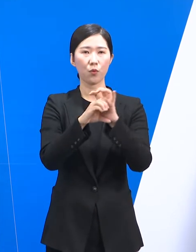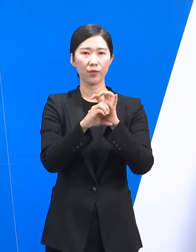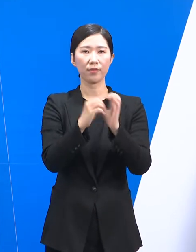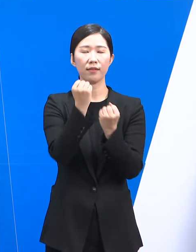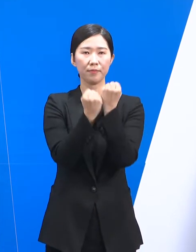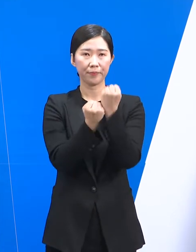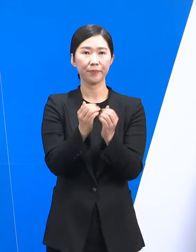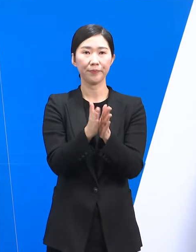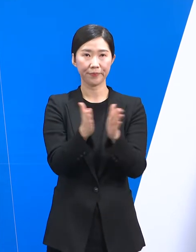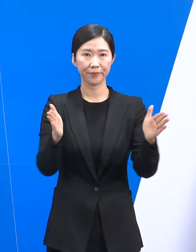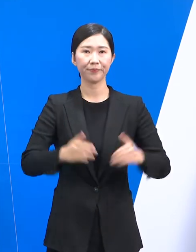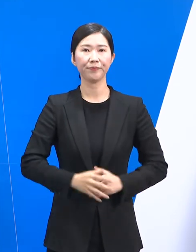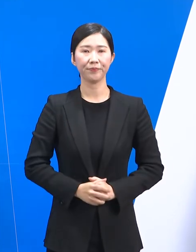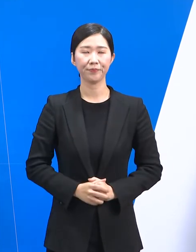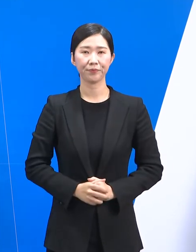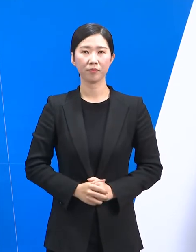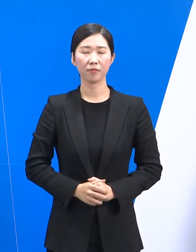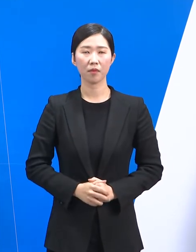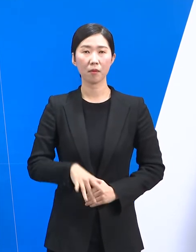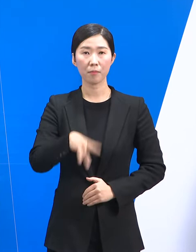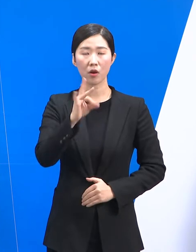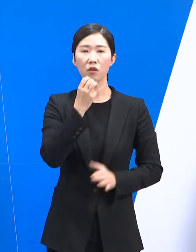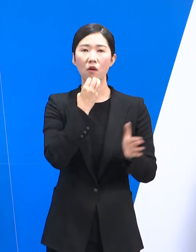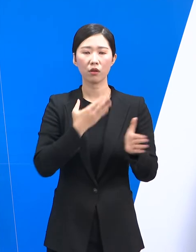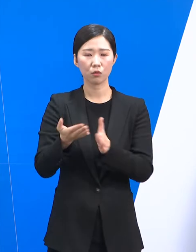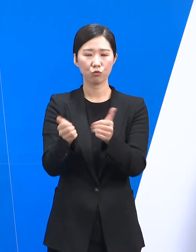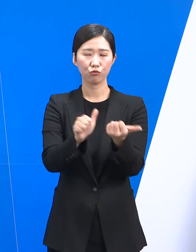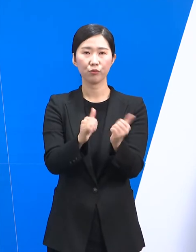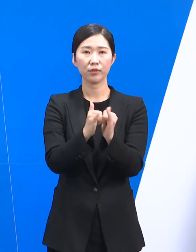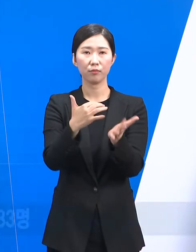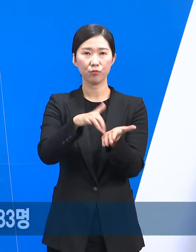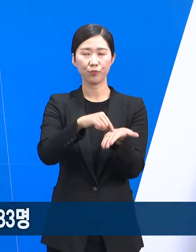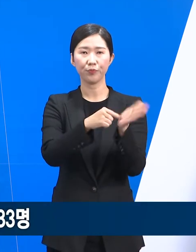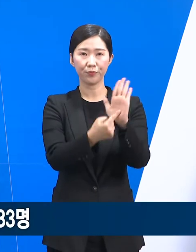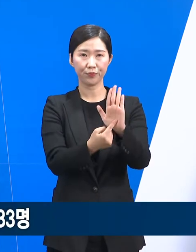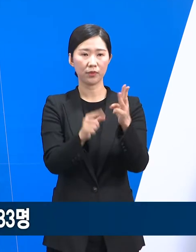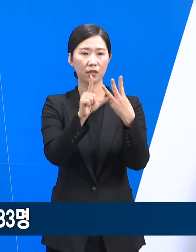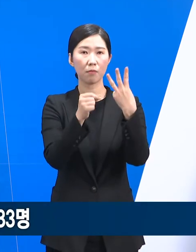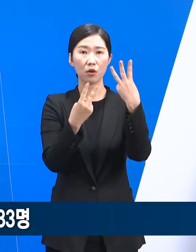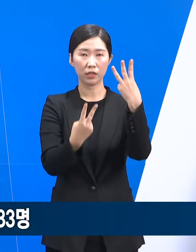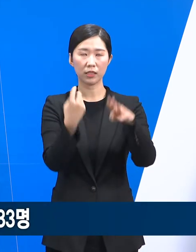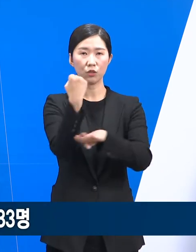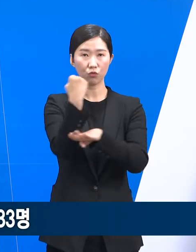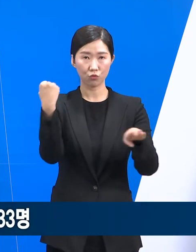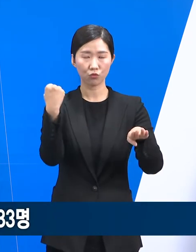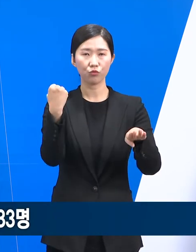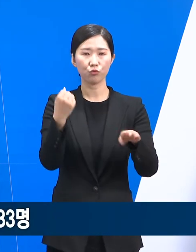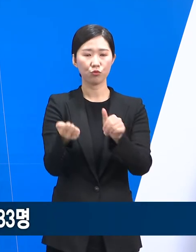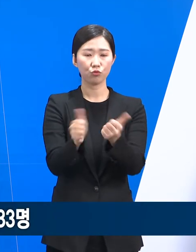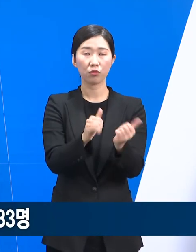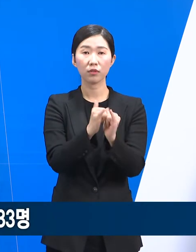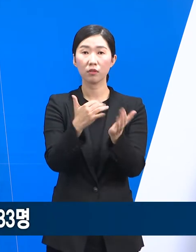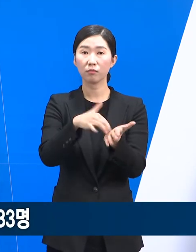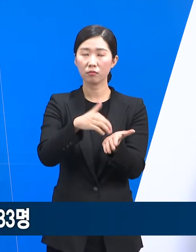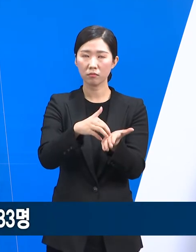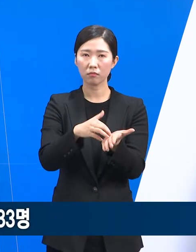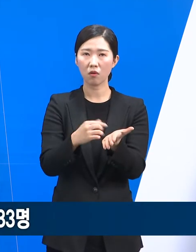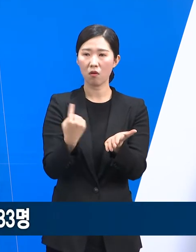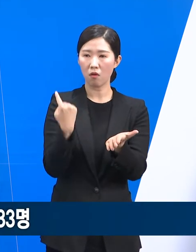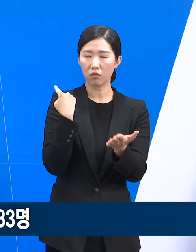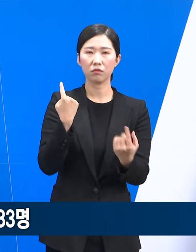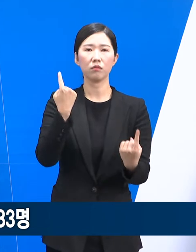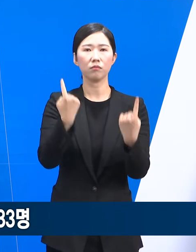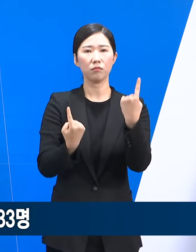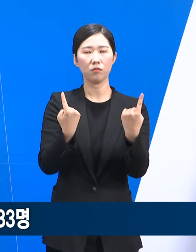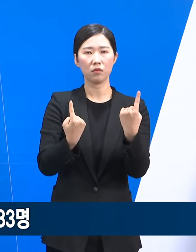시작하겠습니다. 먼저 경기도 사망자 현황입니다. 3월 2일 0시 기준 경기도 사망자 수는 전일 오전